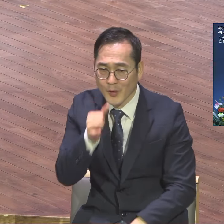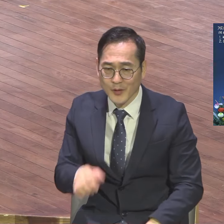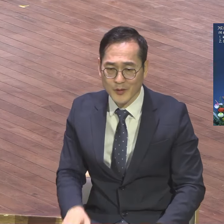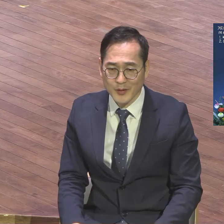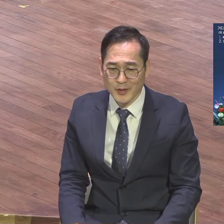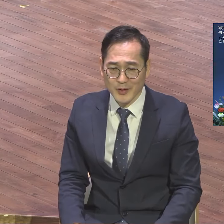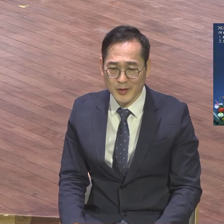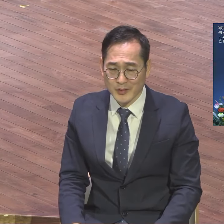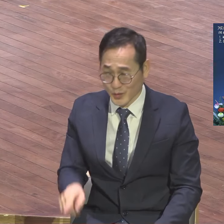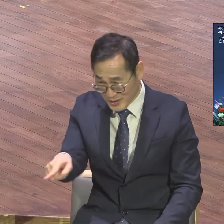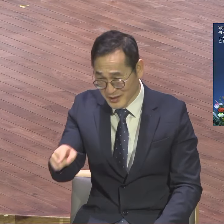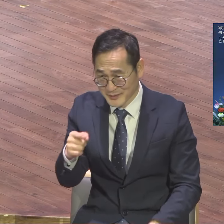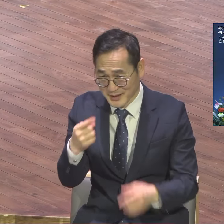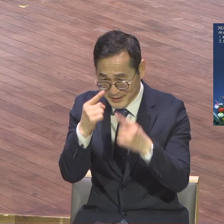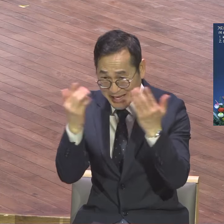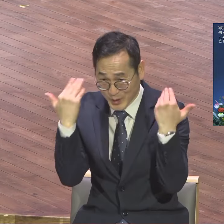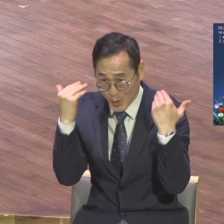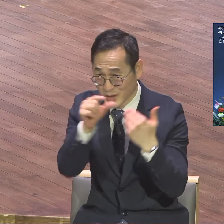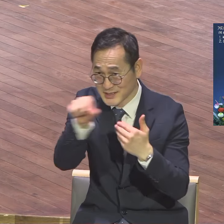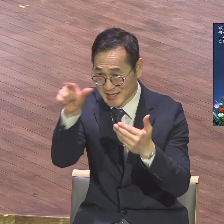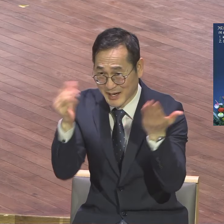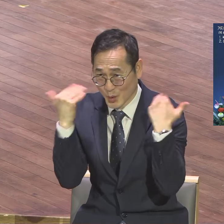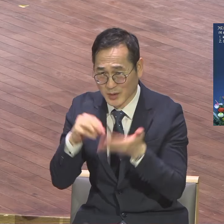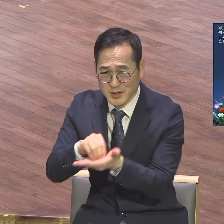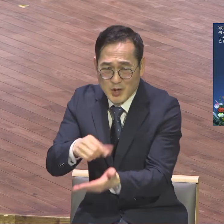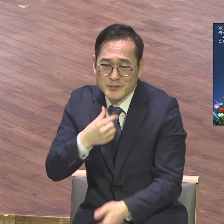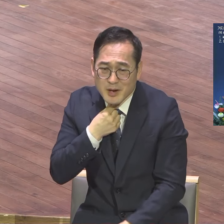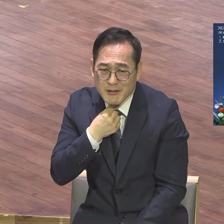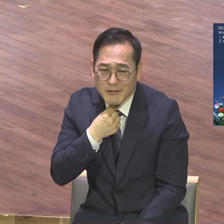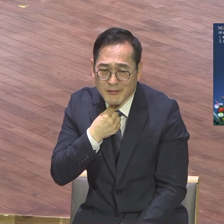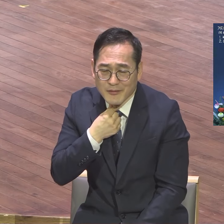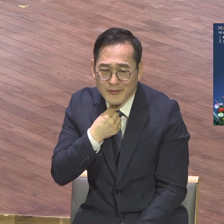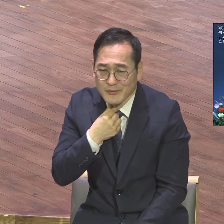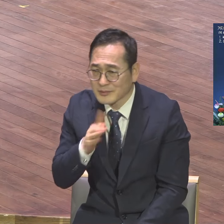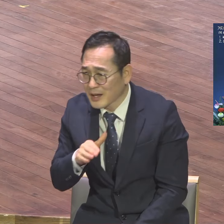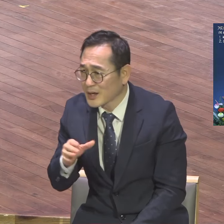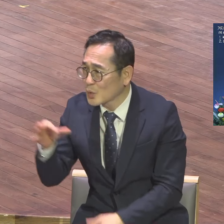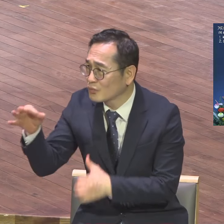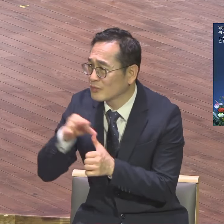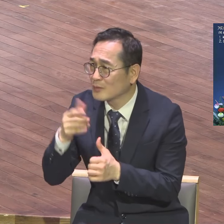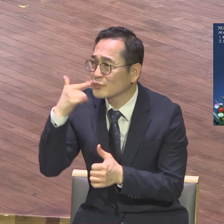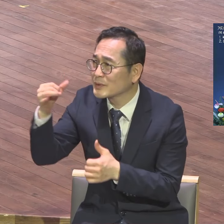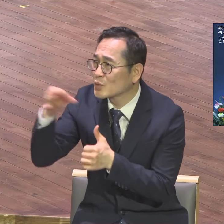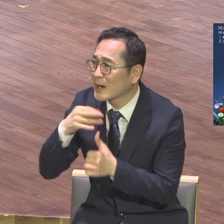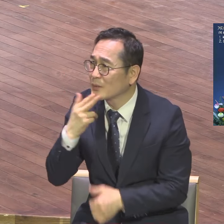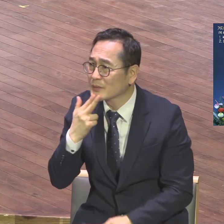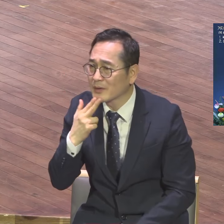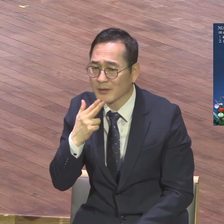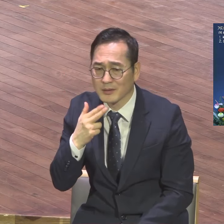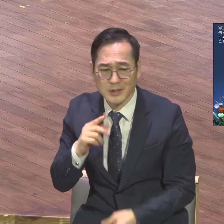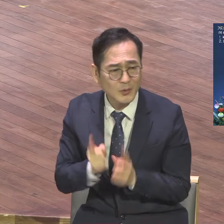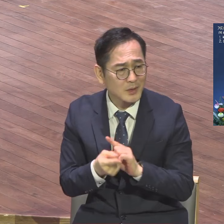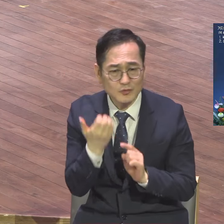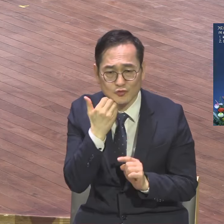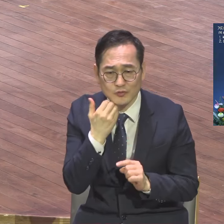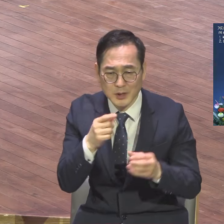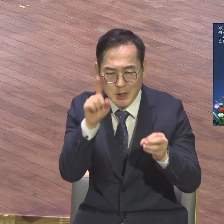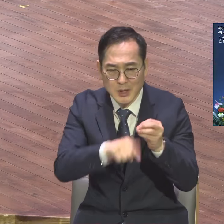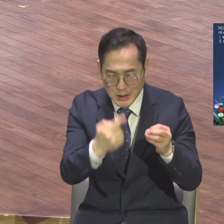잘 데가 없으니까 절의 중이 절에서 자면서 신학교 다녀요 참 기가 막혀요 막 울면서 막